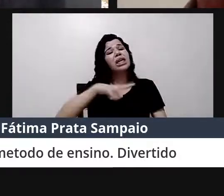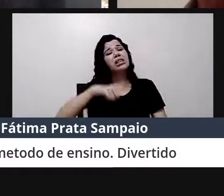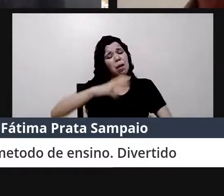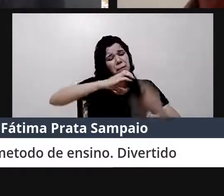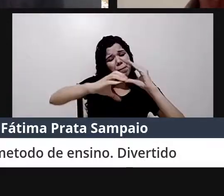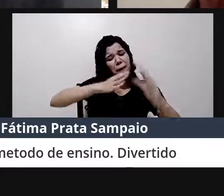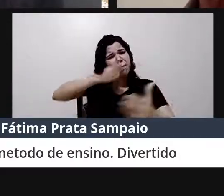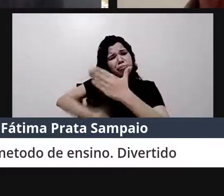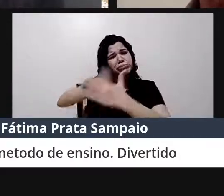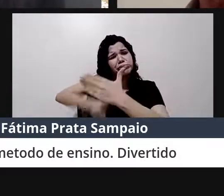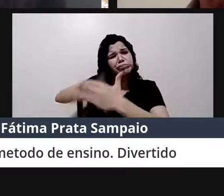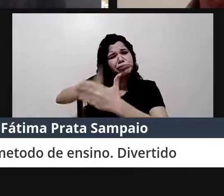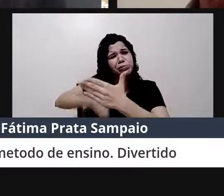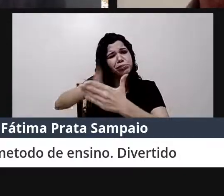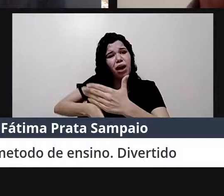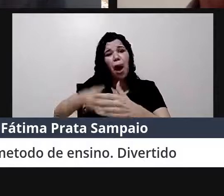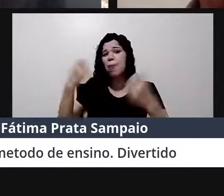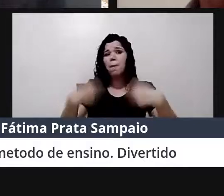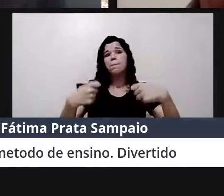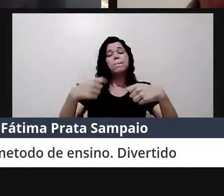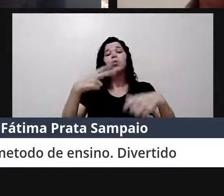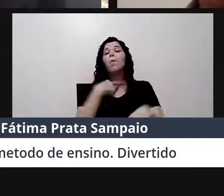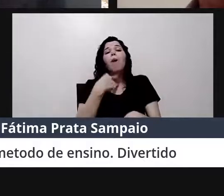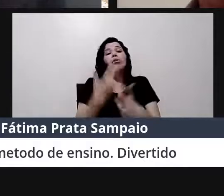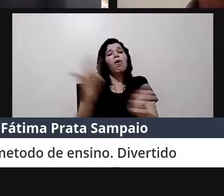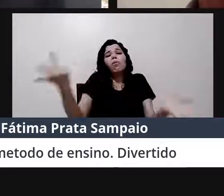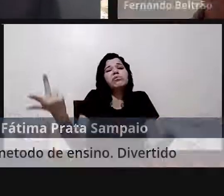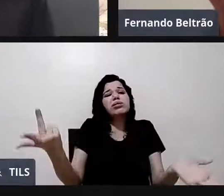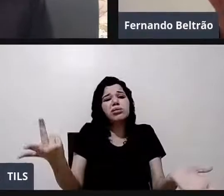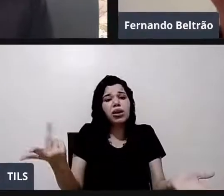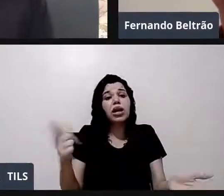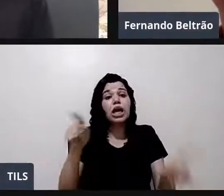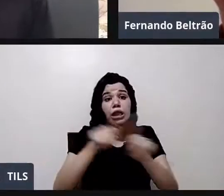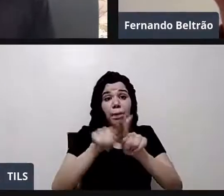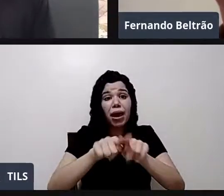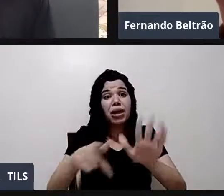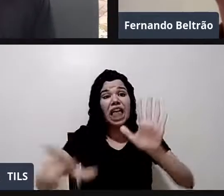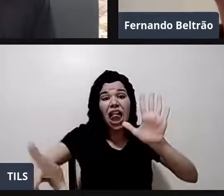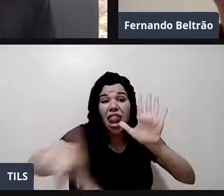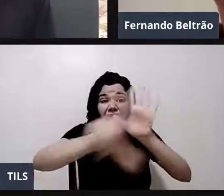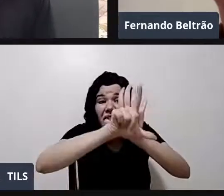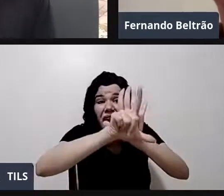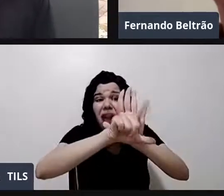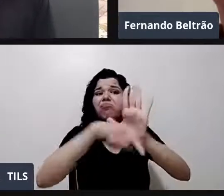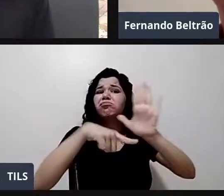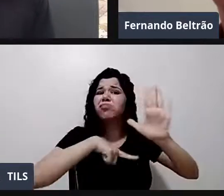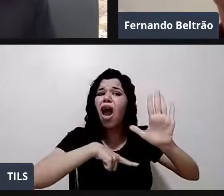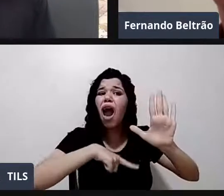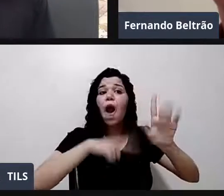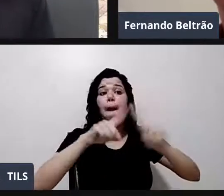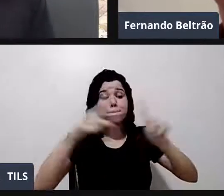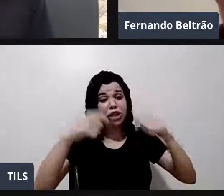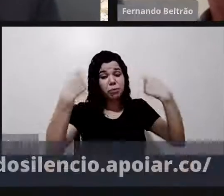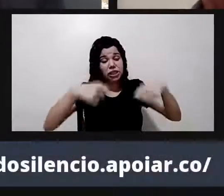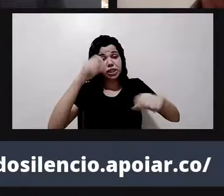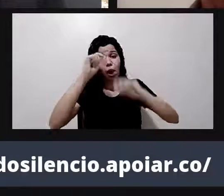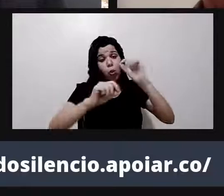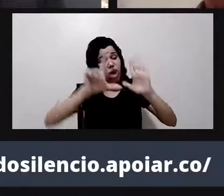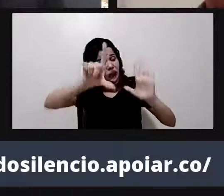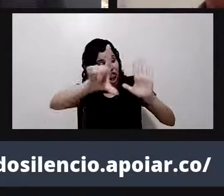Isso não era para estar acontecendo. E tem lei para isso. Só precisamos fazer com que essas leis funcionem. A gente